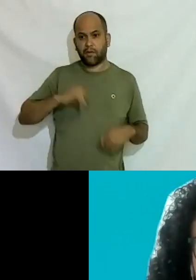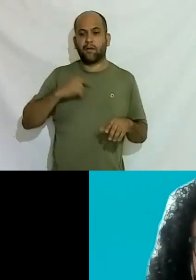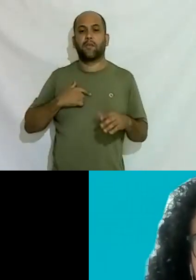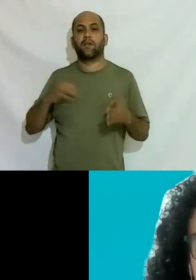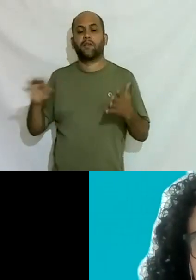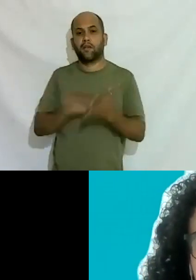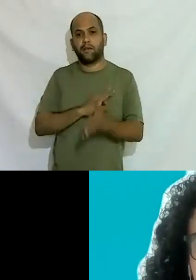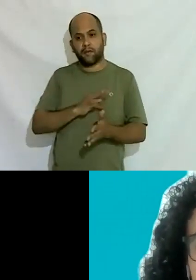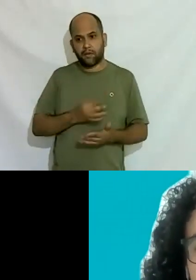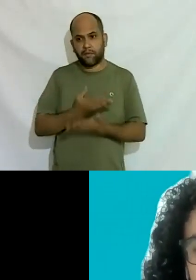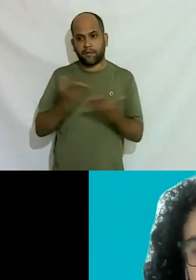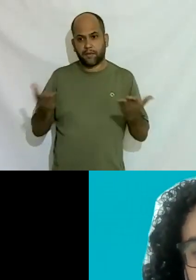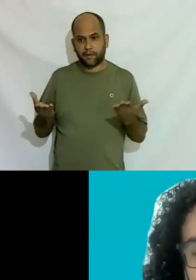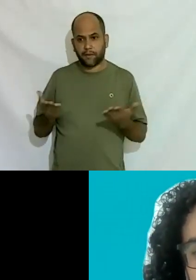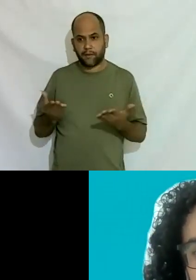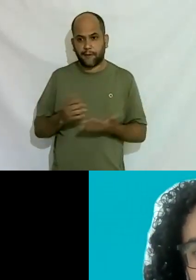fazer então assim